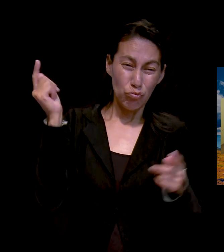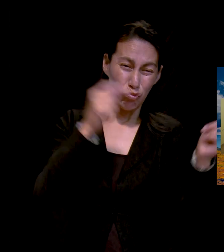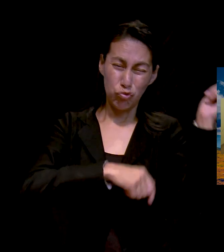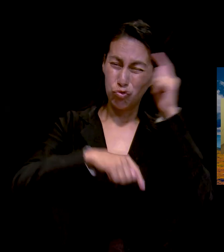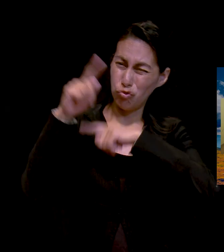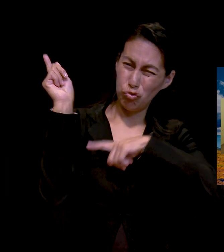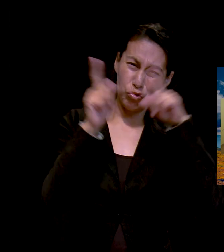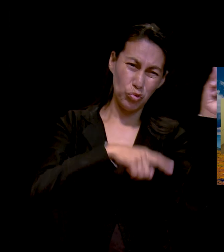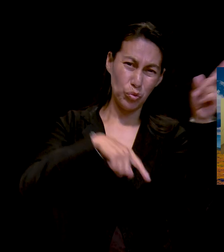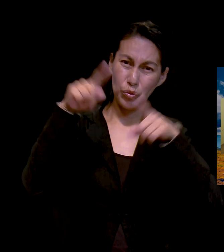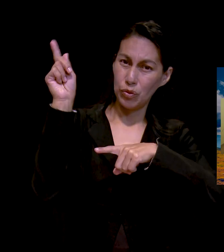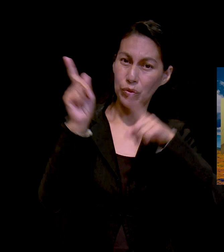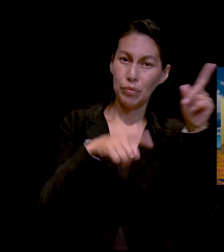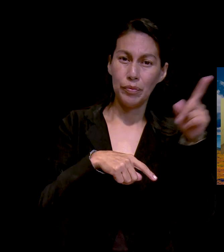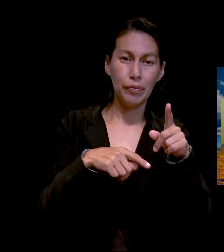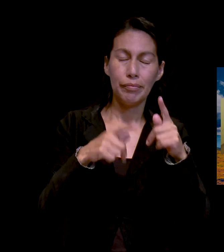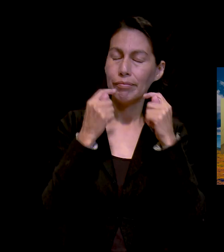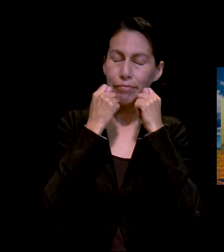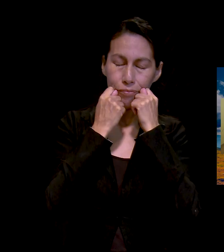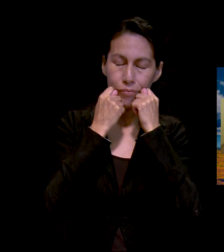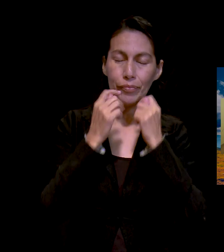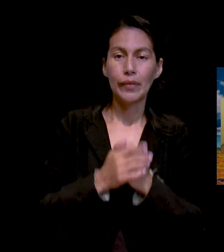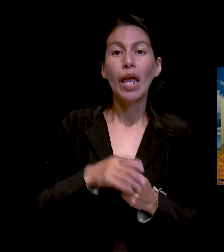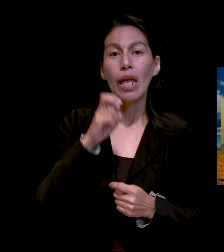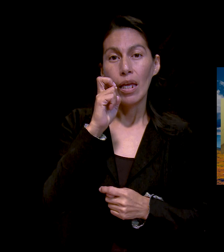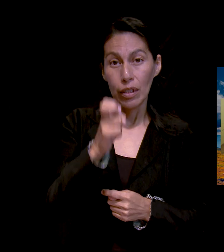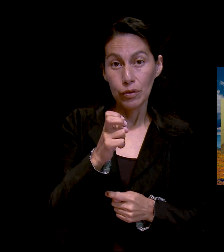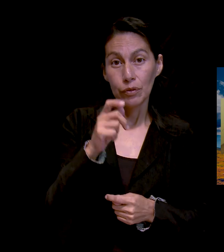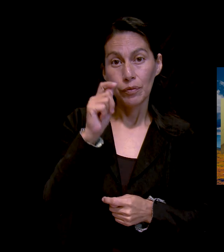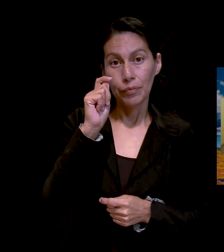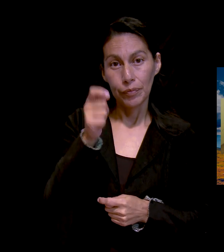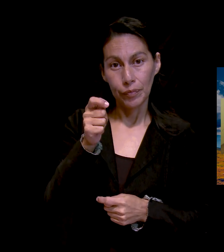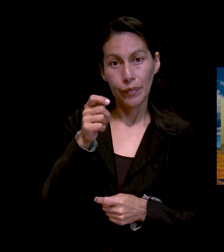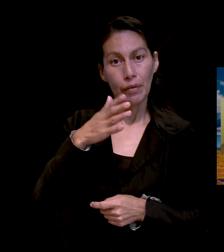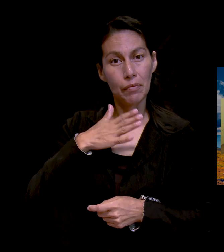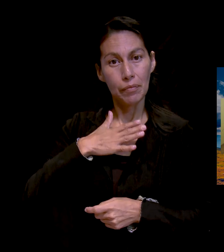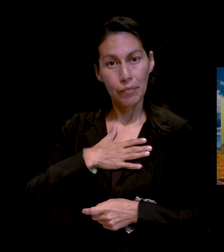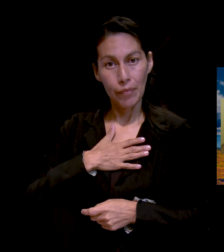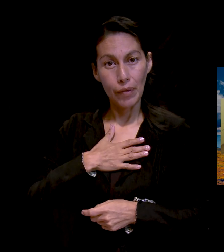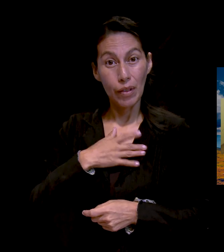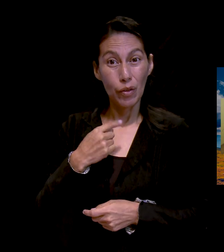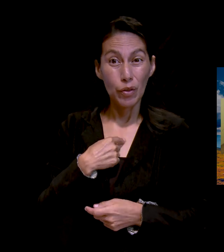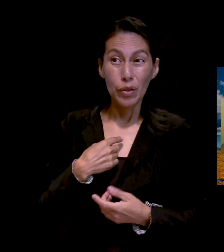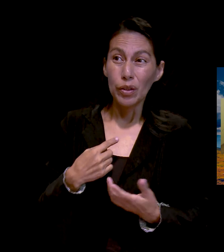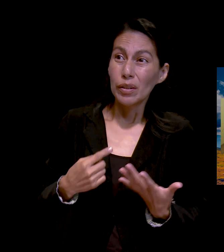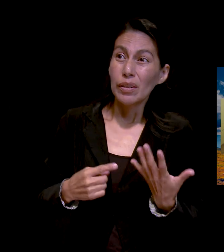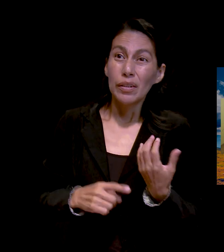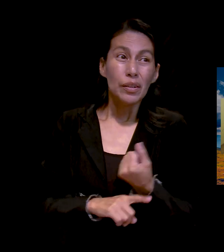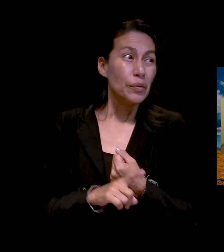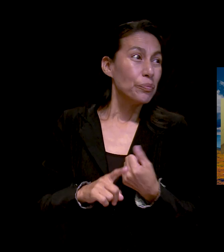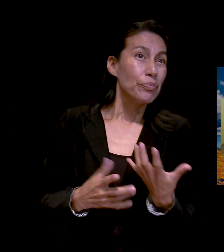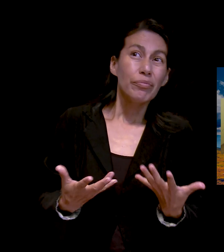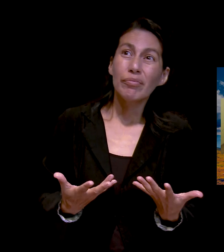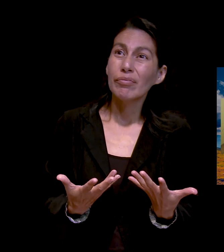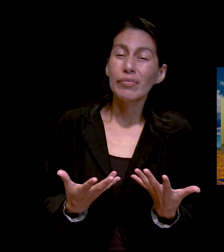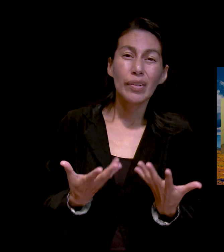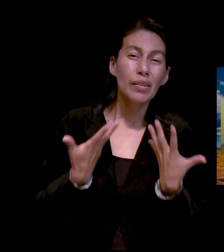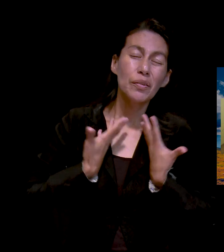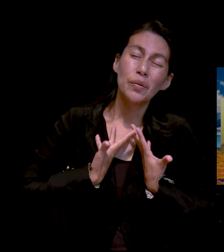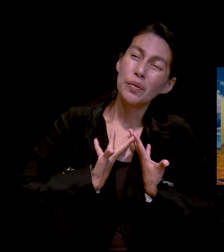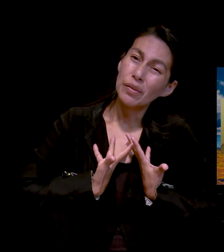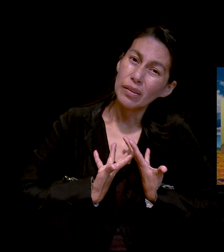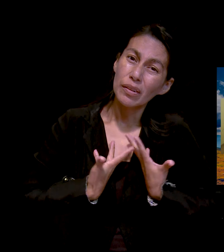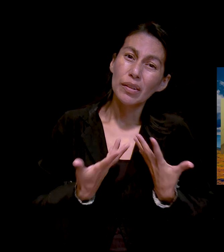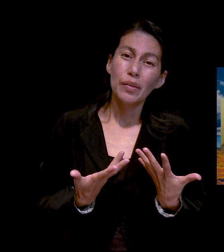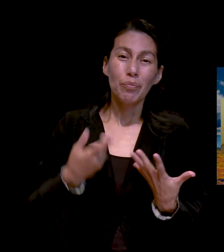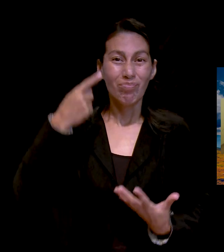repites, pero realmente eso sigue para mí. Y cuando yo me siento inquieto, cuando yo siento nostalgia